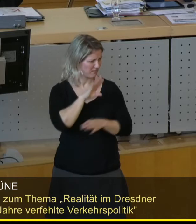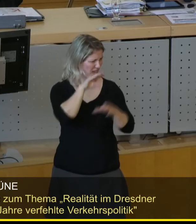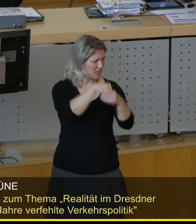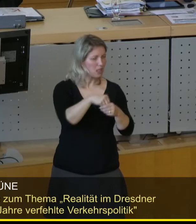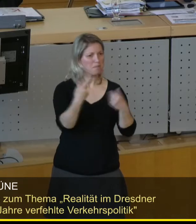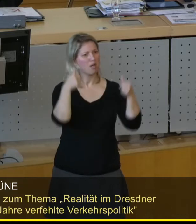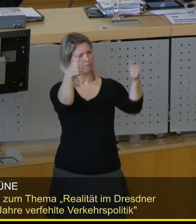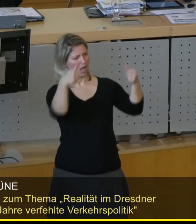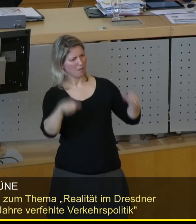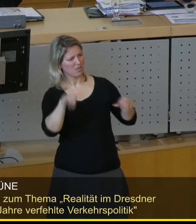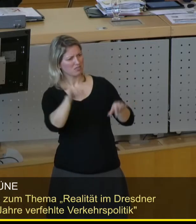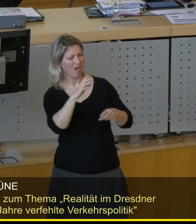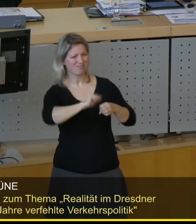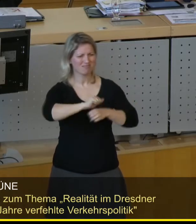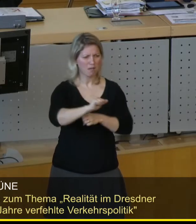Tempo 30,